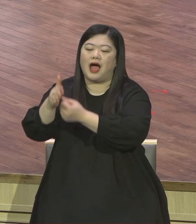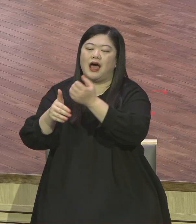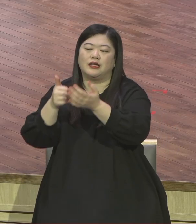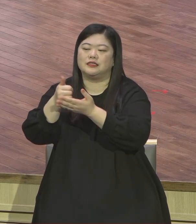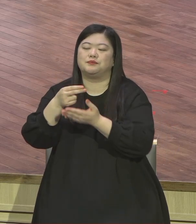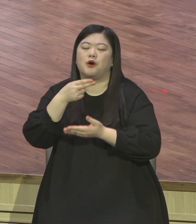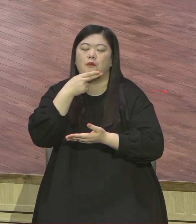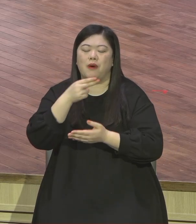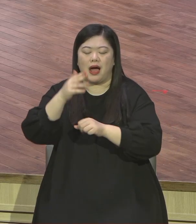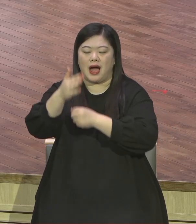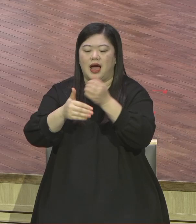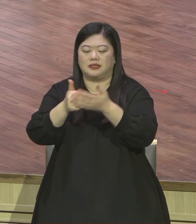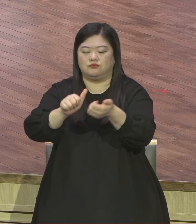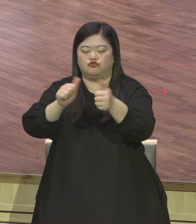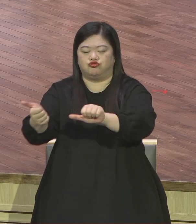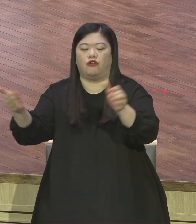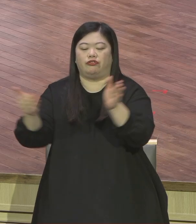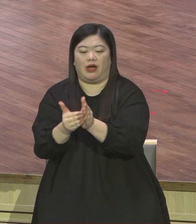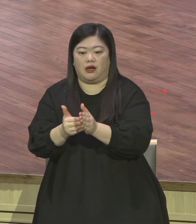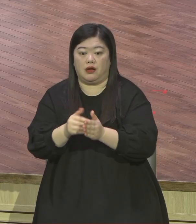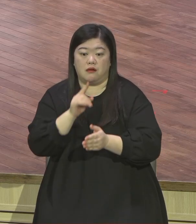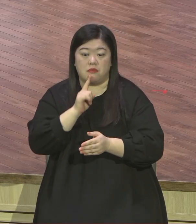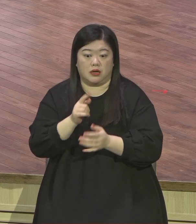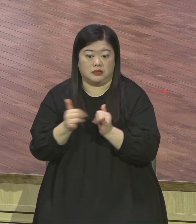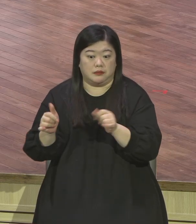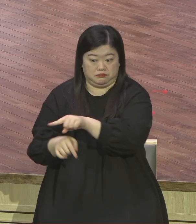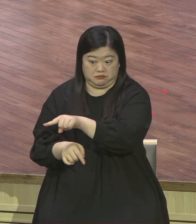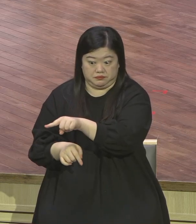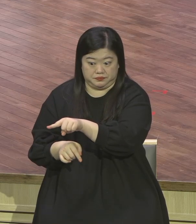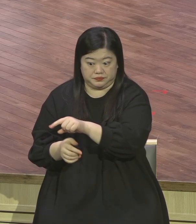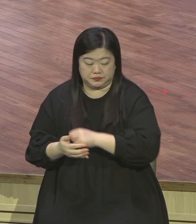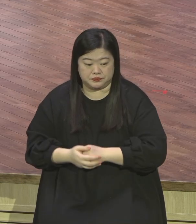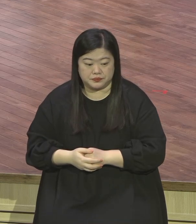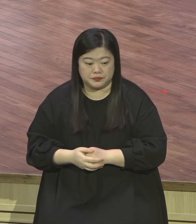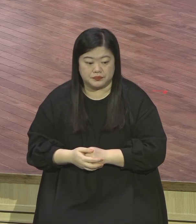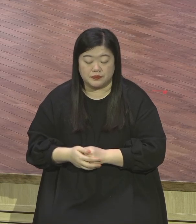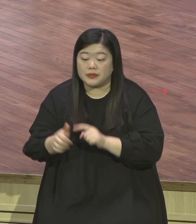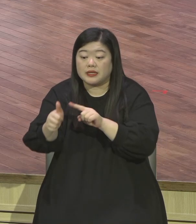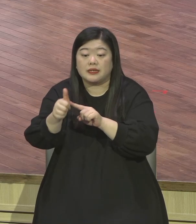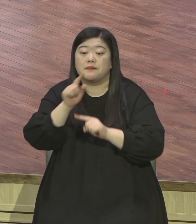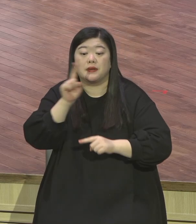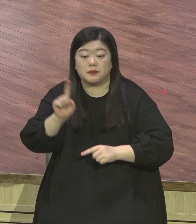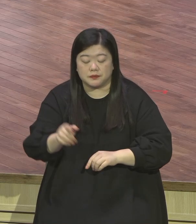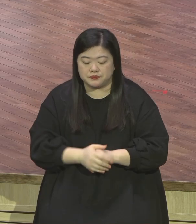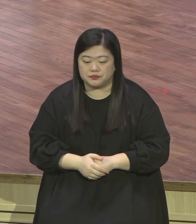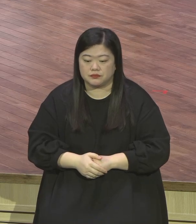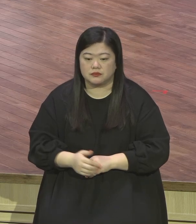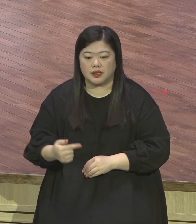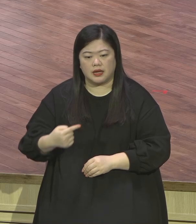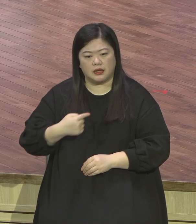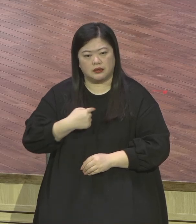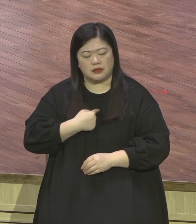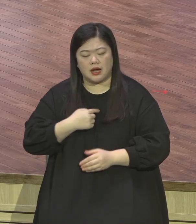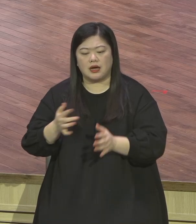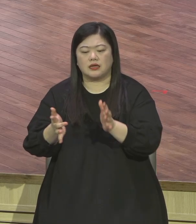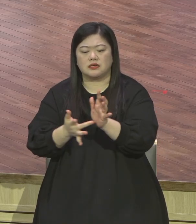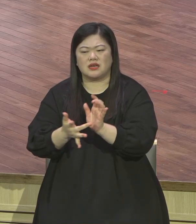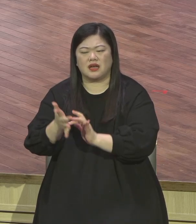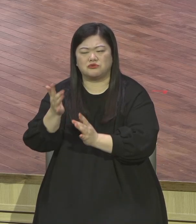뭐라 그랬습니까 내가 예수를 믿을 필요성을 느끼지 못하는 이유는